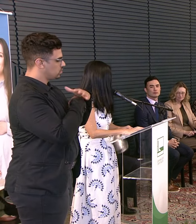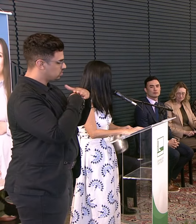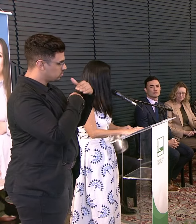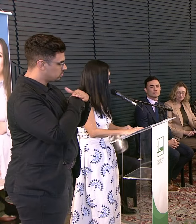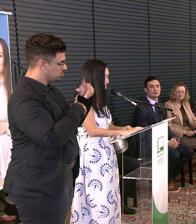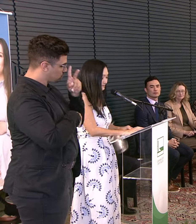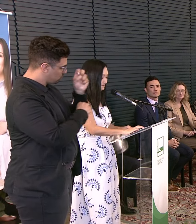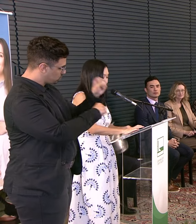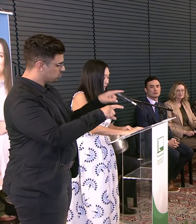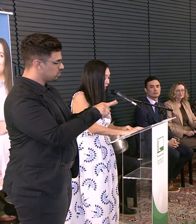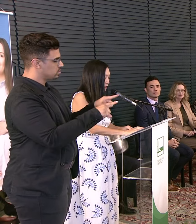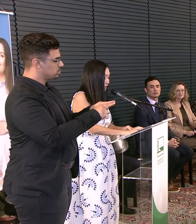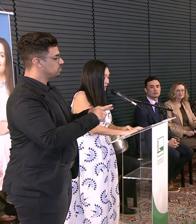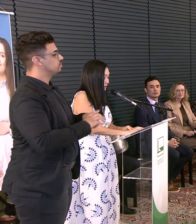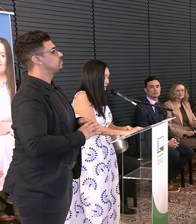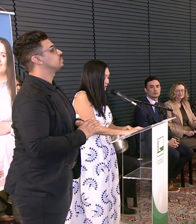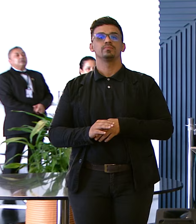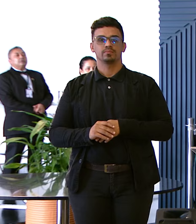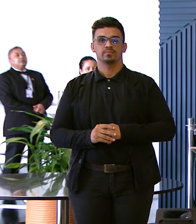fortemente